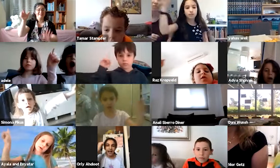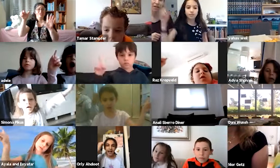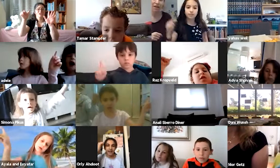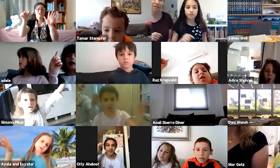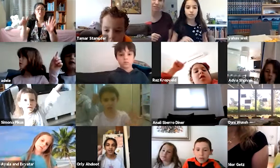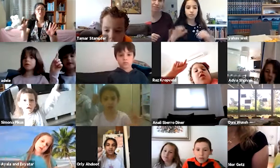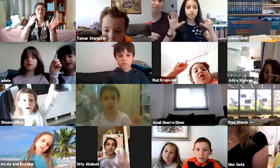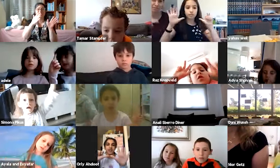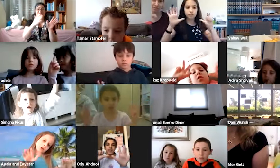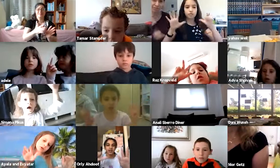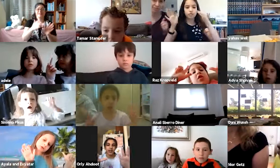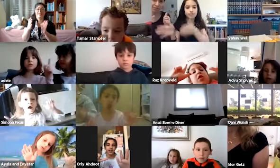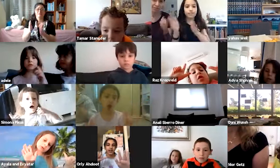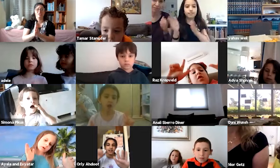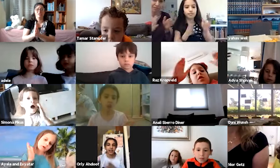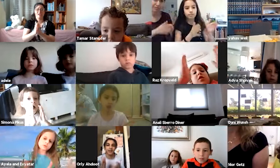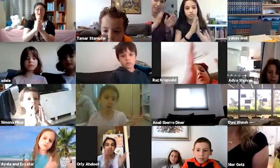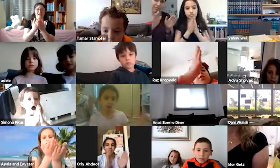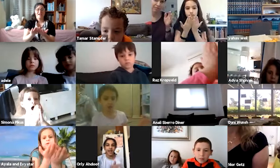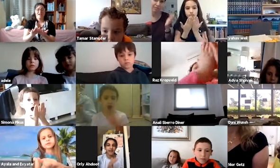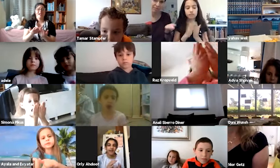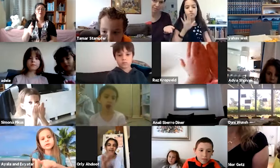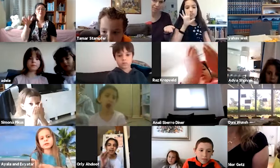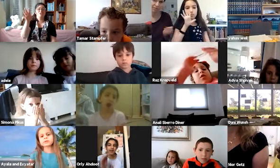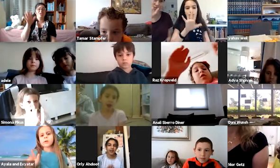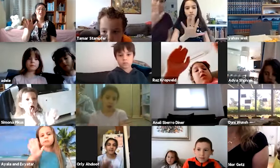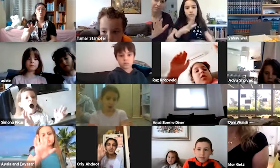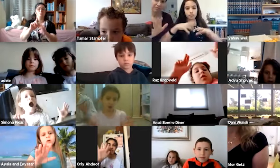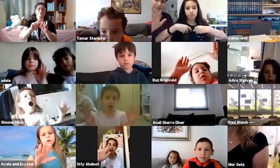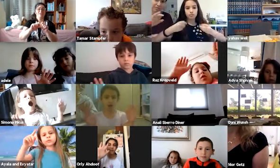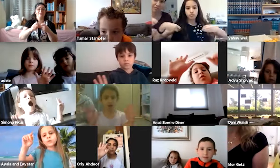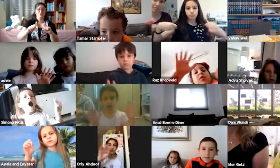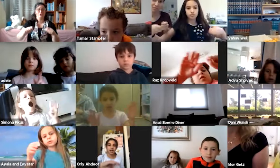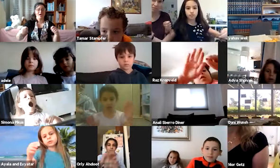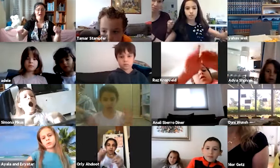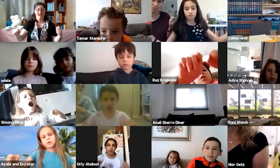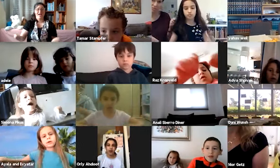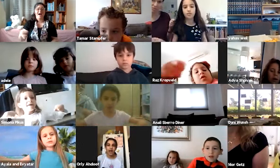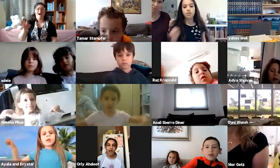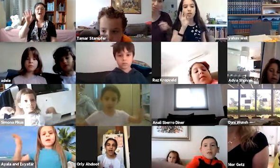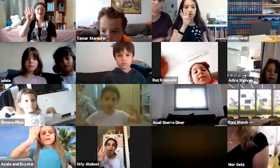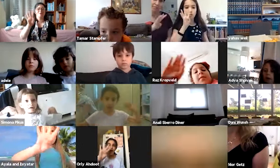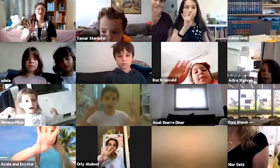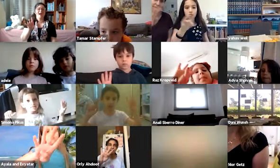שישה סדרי משנה. חמישה חומשי תורה. ארבע